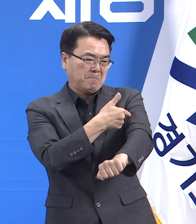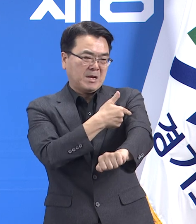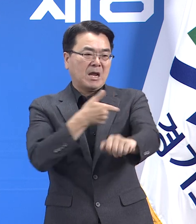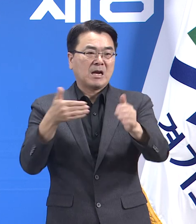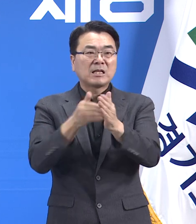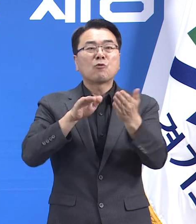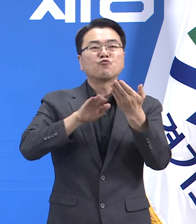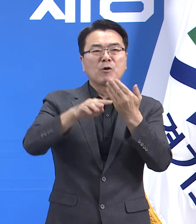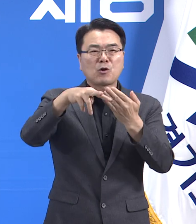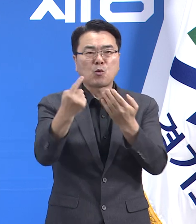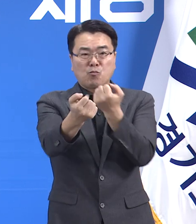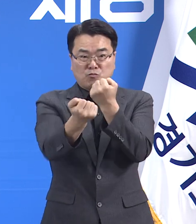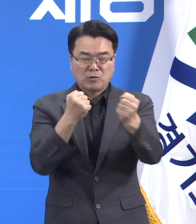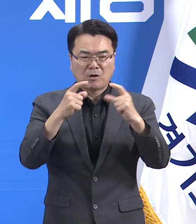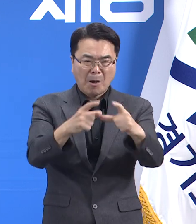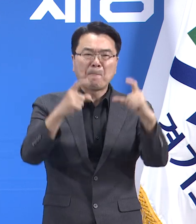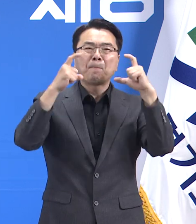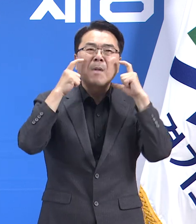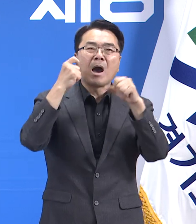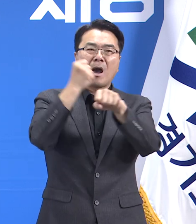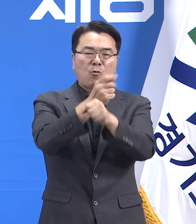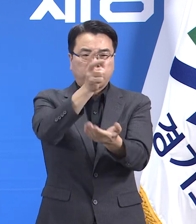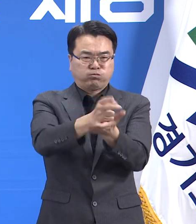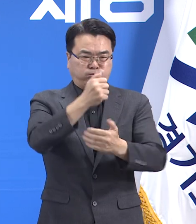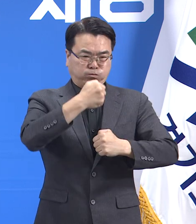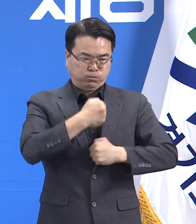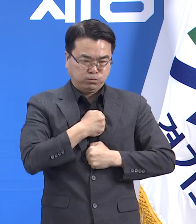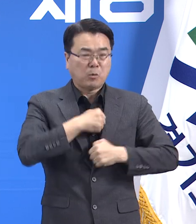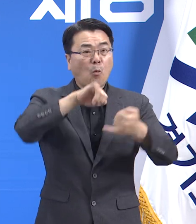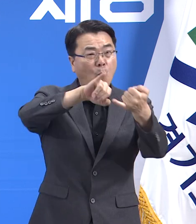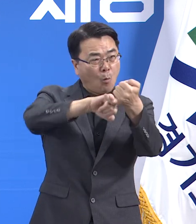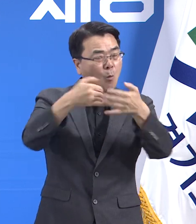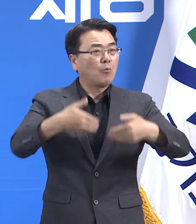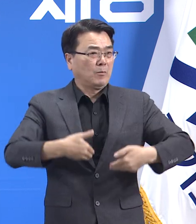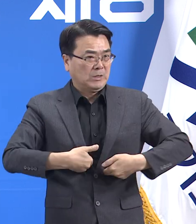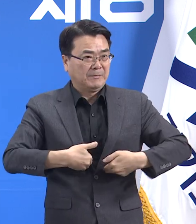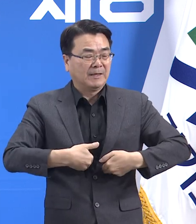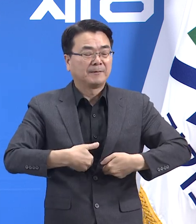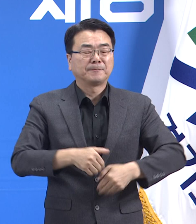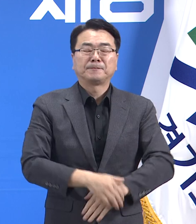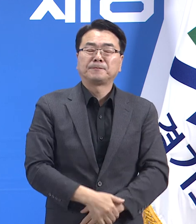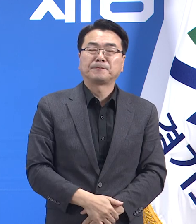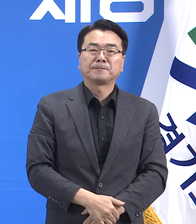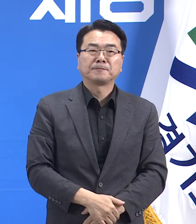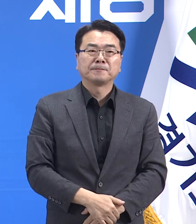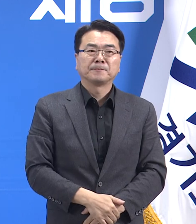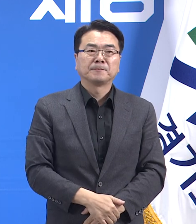하더라도 마스크 착용 등 방역수칙을 준수한 것이 필수라고 강조했습니다.